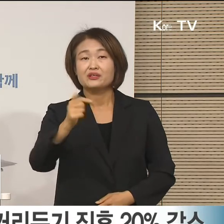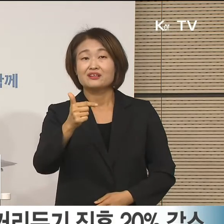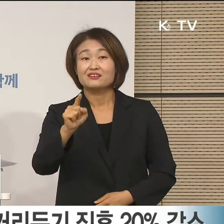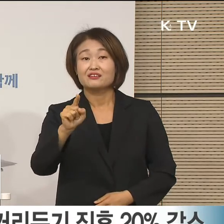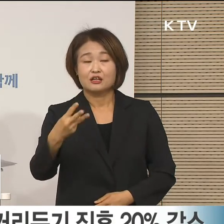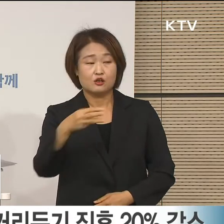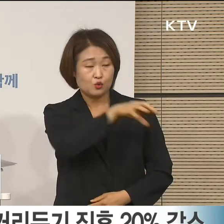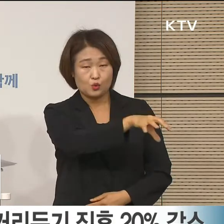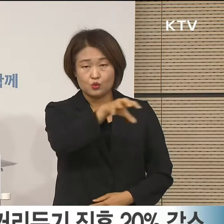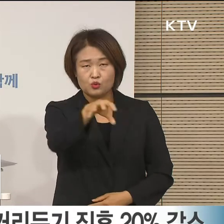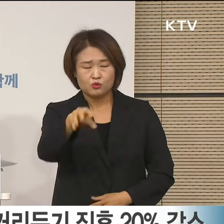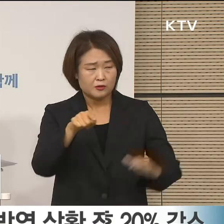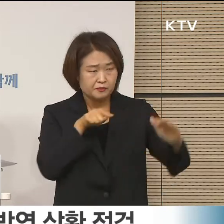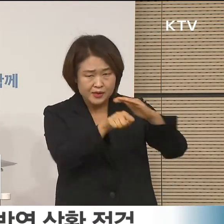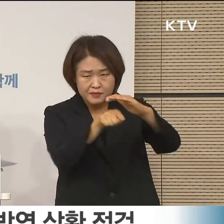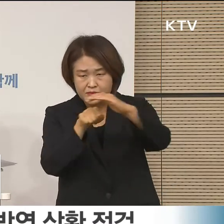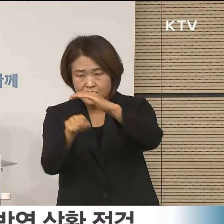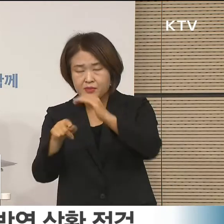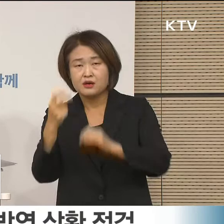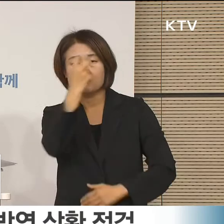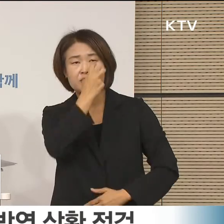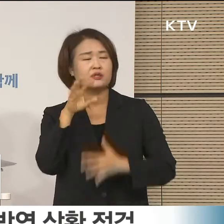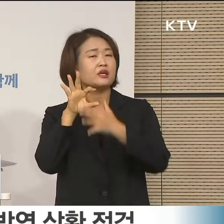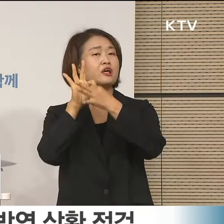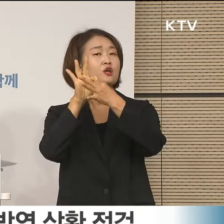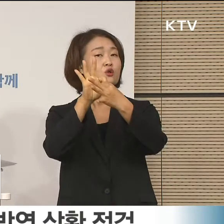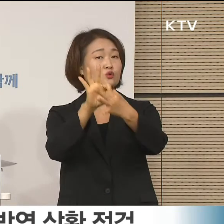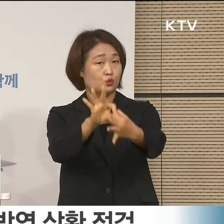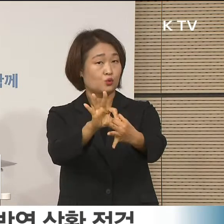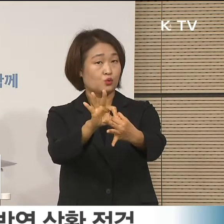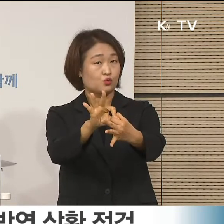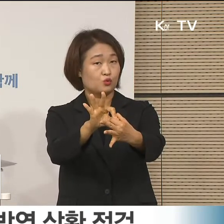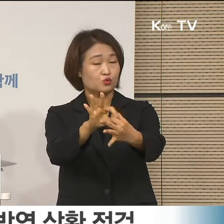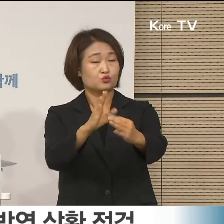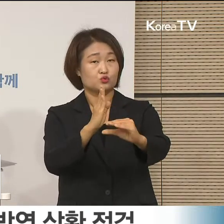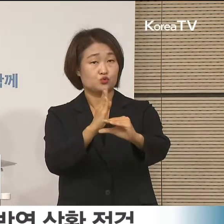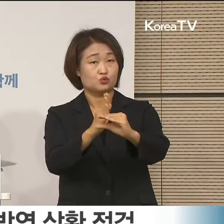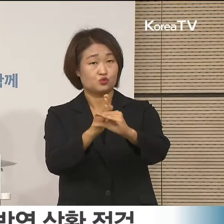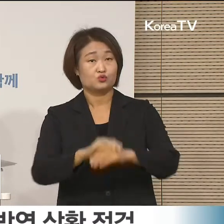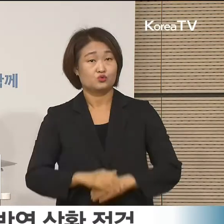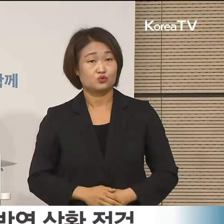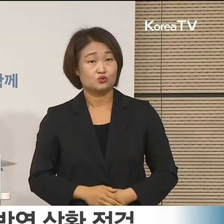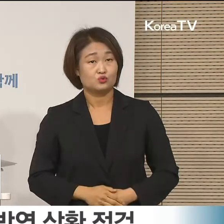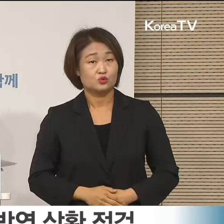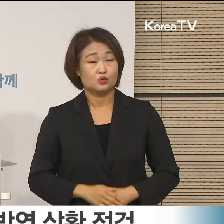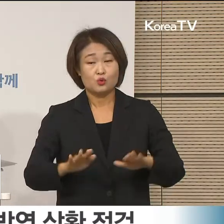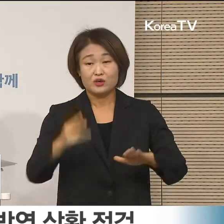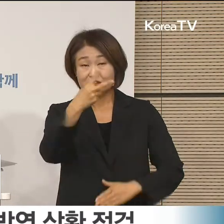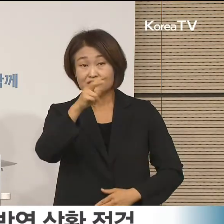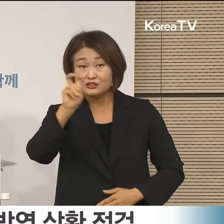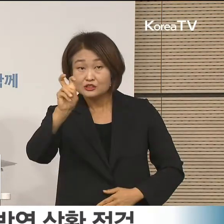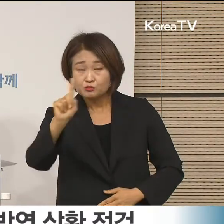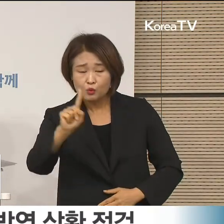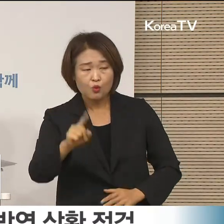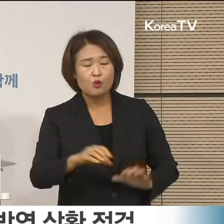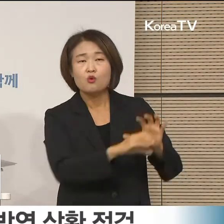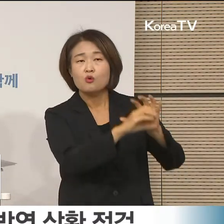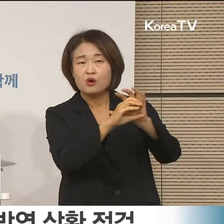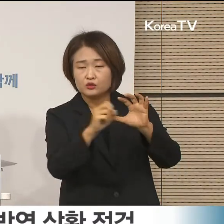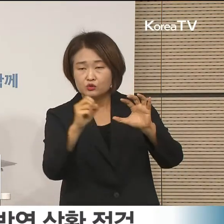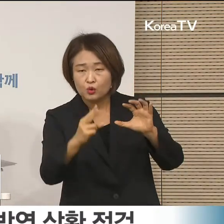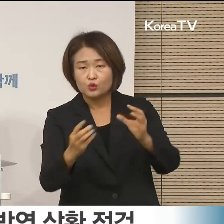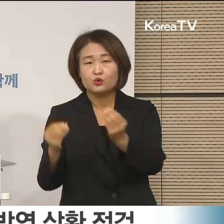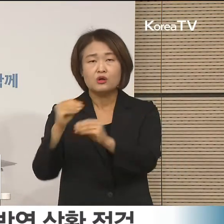점검을 해왔습니다. 올해는 코로나19와 추석 명절 특수 등으로 택배 물동량이